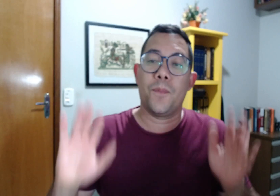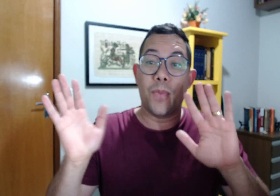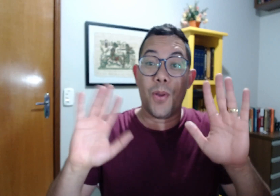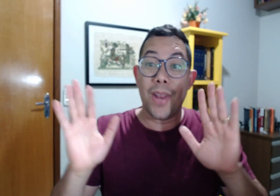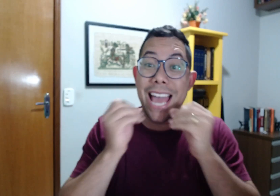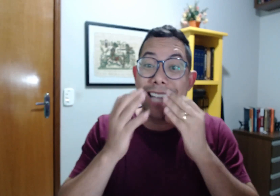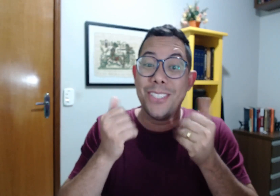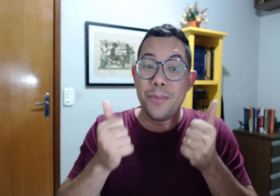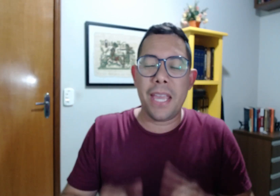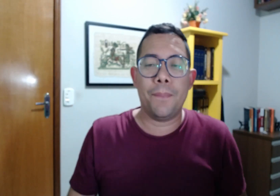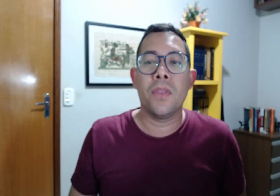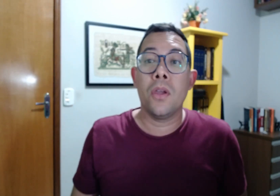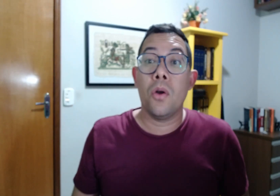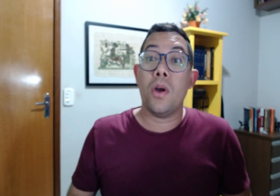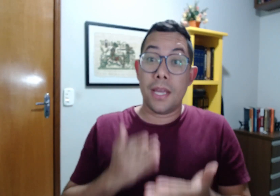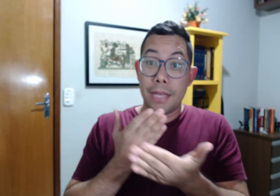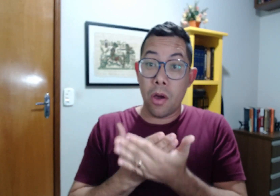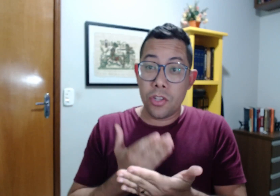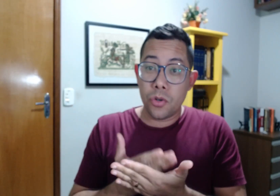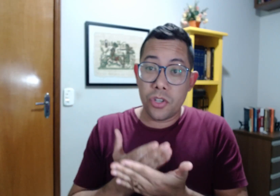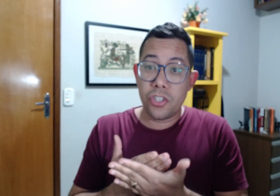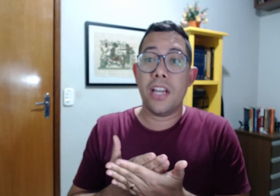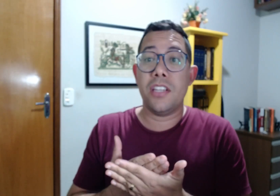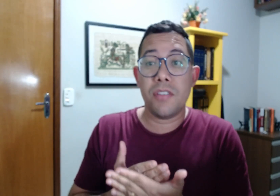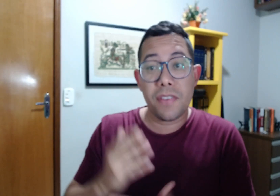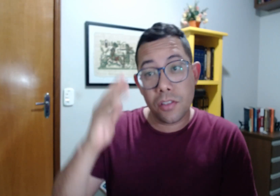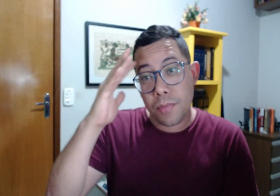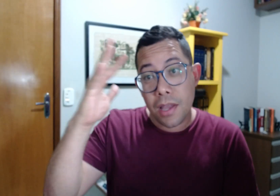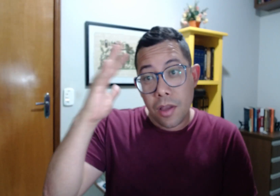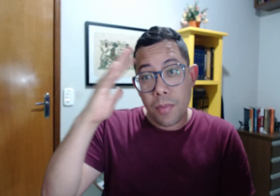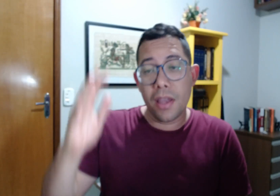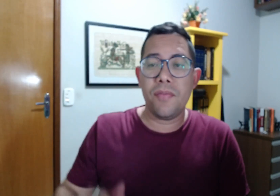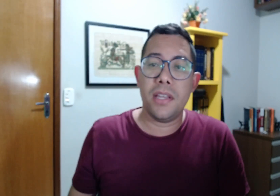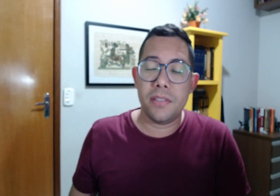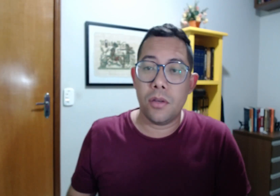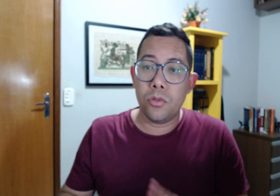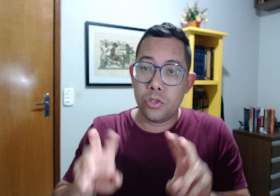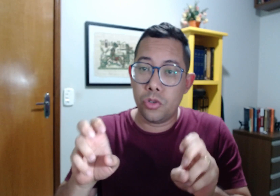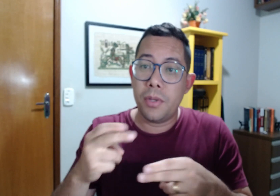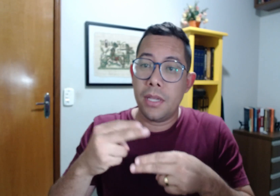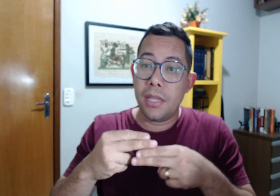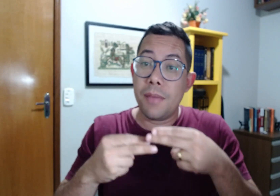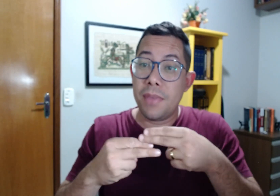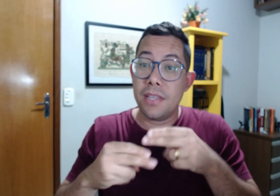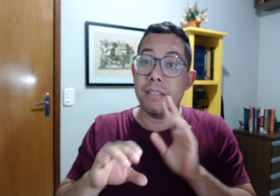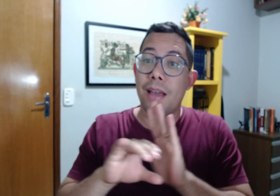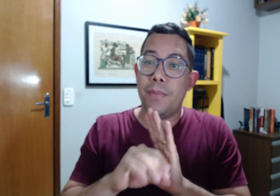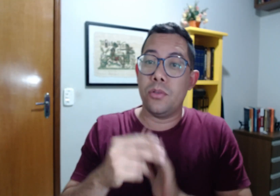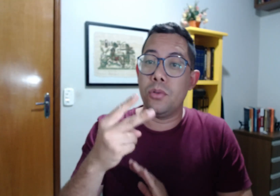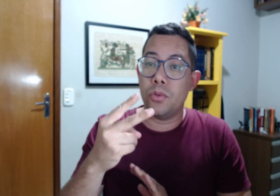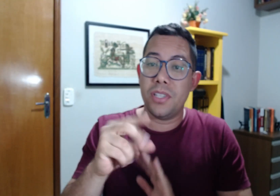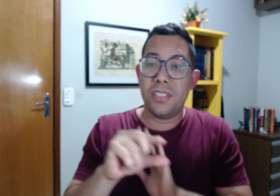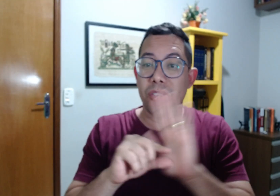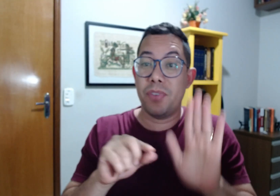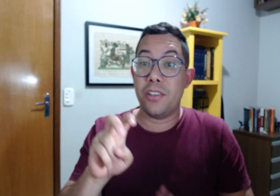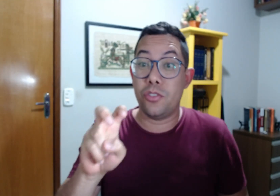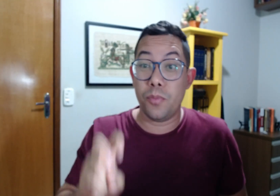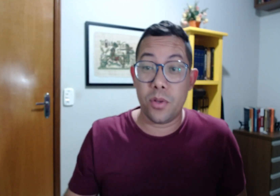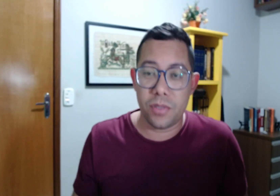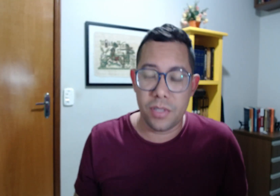Olá, tudo bem? Olha, na aula de hoje a gente vai fazer uma reflexão sobre Neemias, capítulo 2, e o verso de número 5.